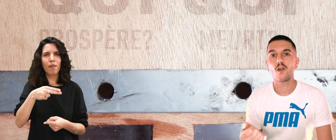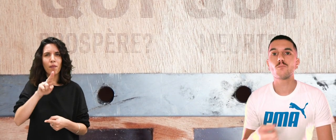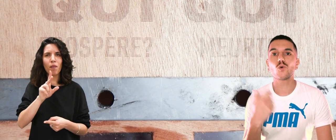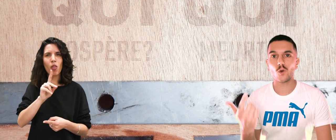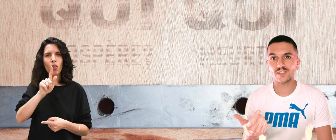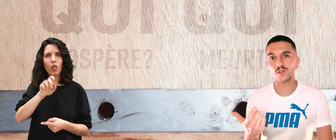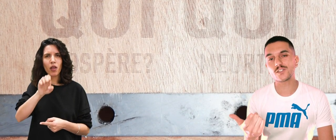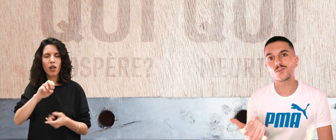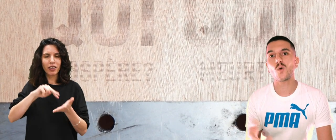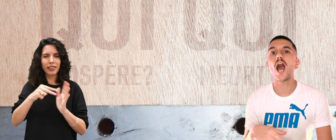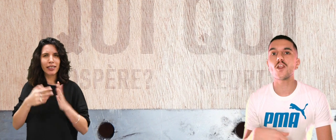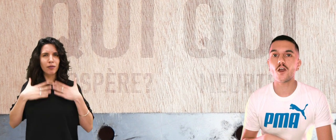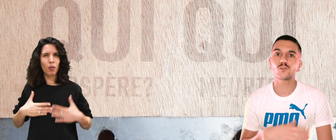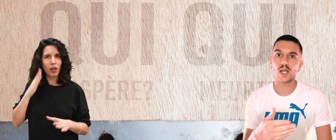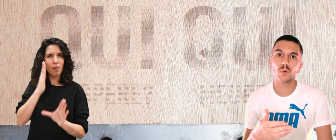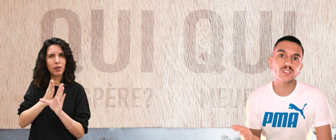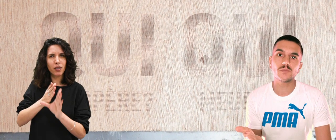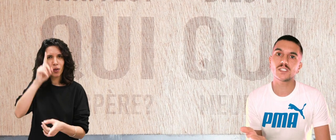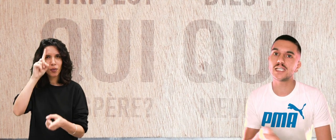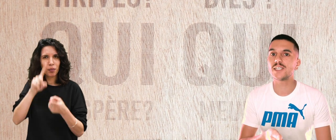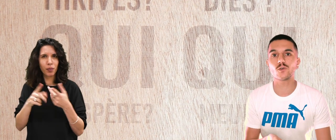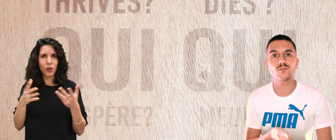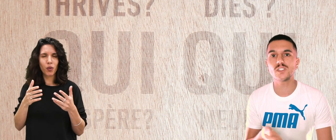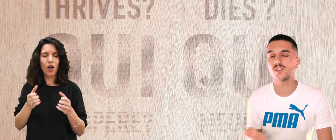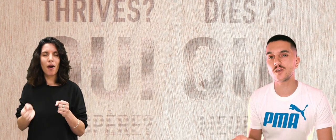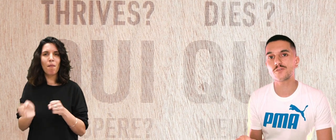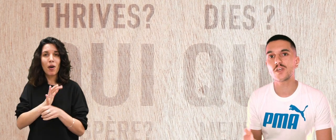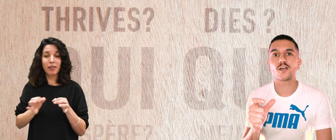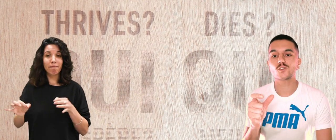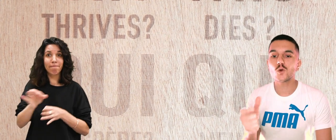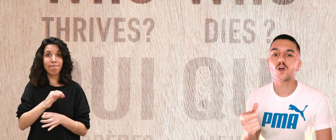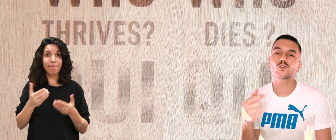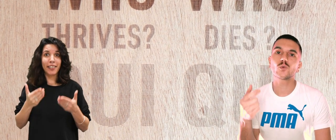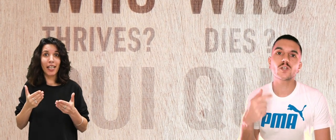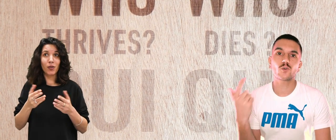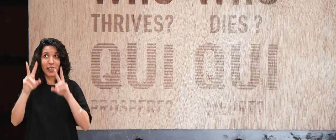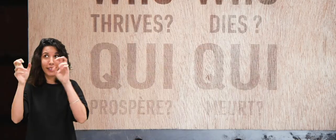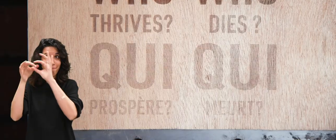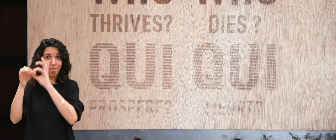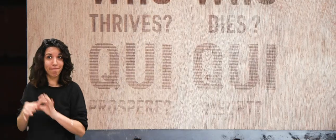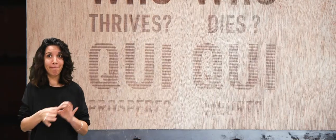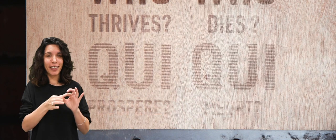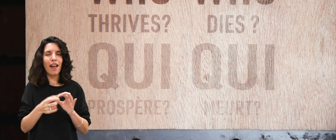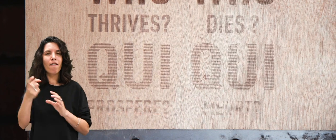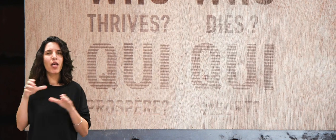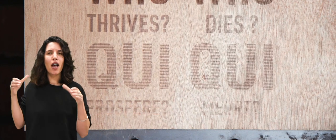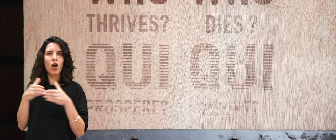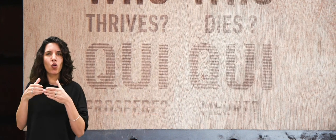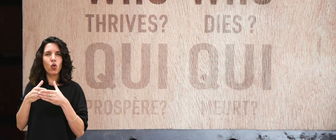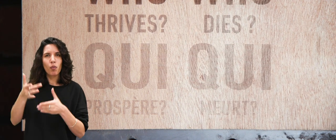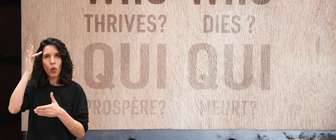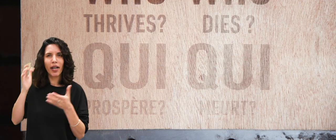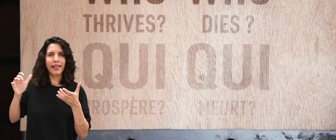pour remettre en question, à l'heure de la pandémie liée au Covid-19, un slogan de Queer Crisis, un